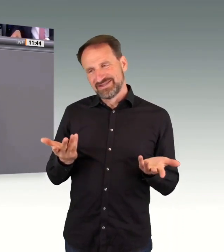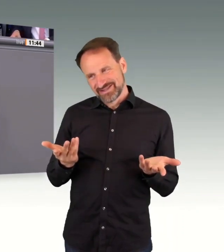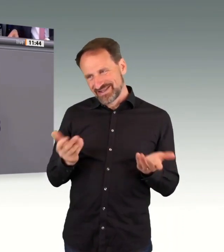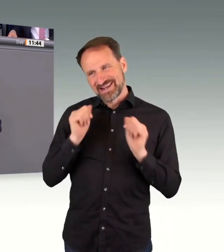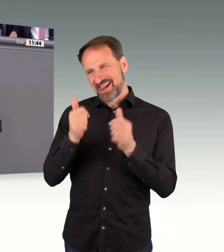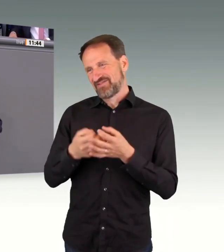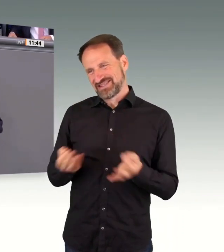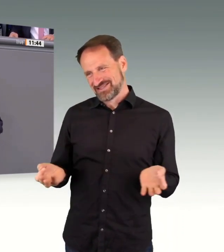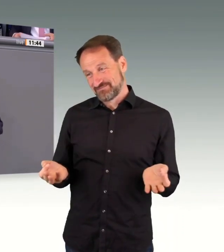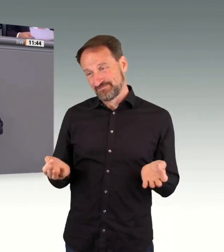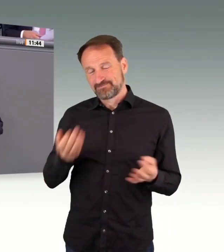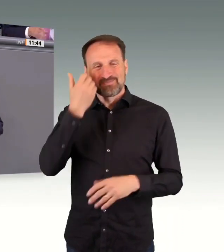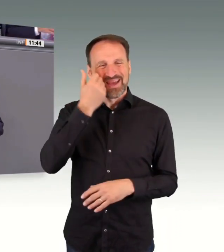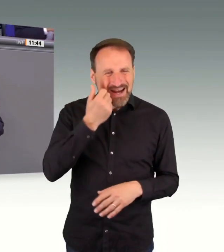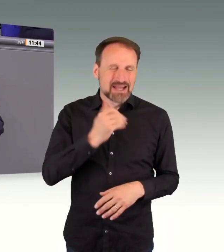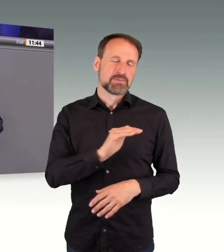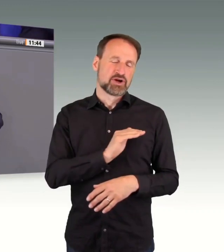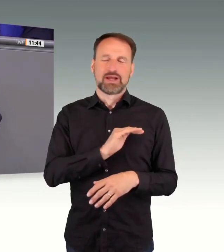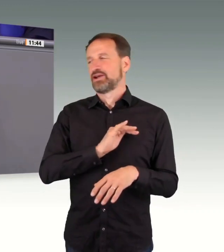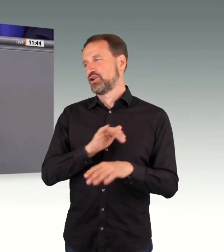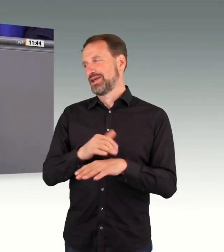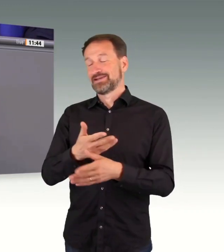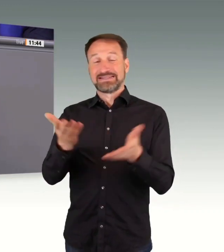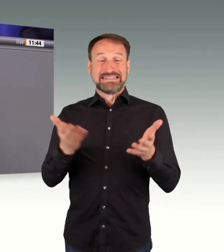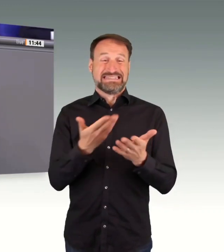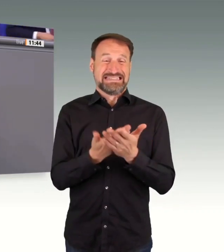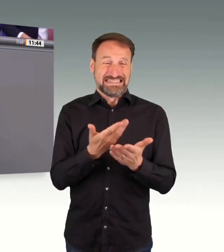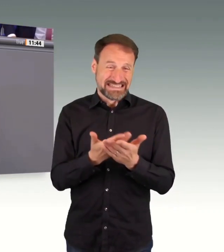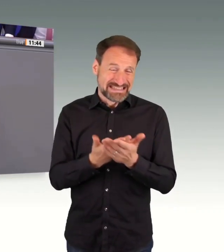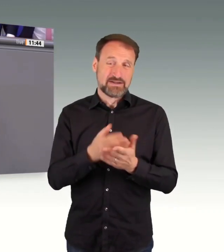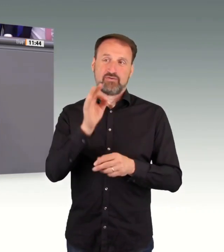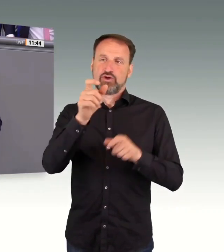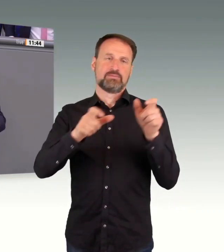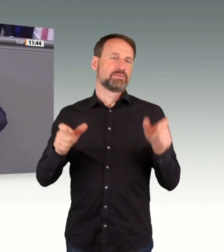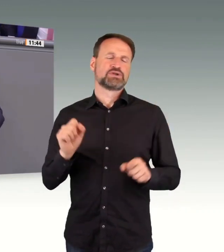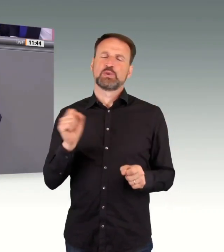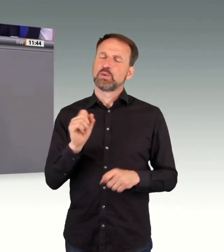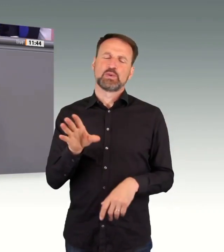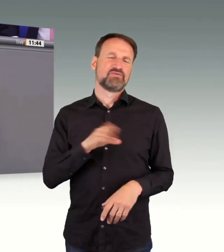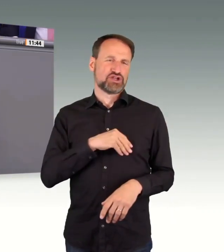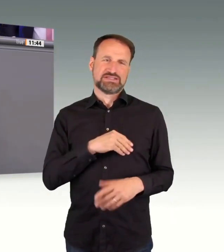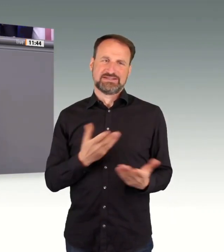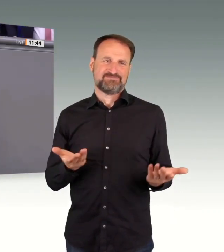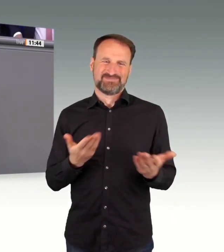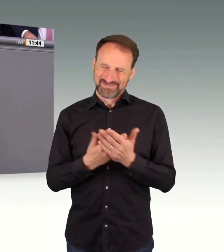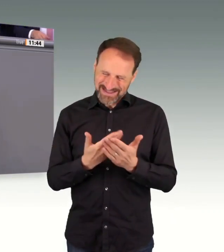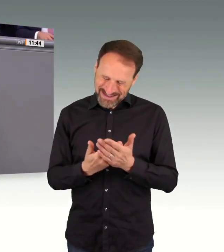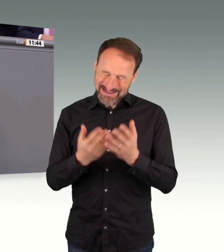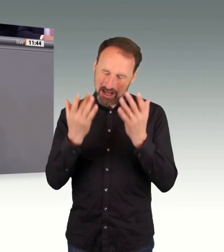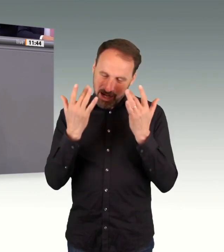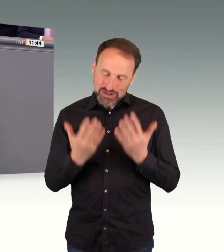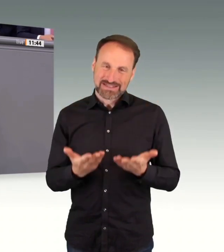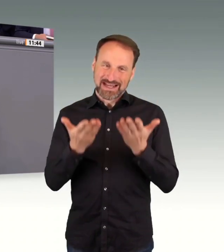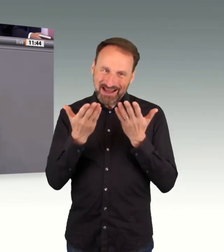das sind genau die Dinge, die die Menschen frustrieren. Und das sind genau die Dinge,